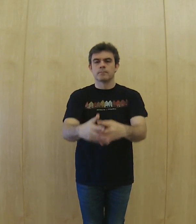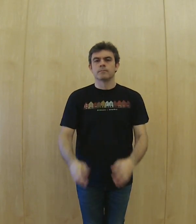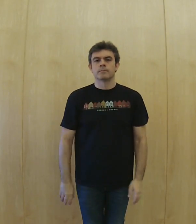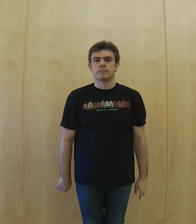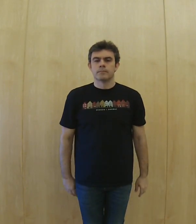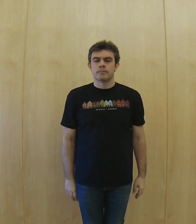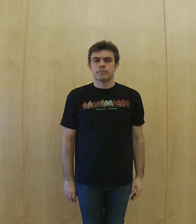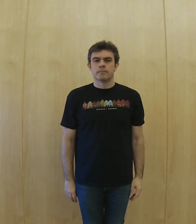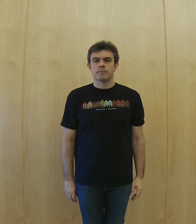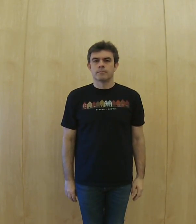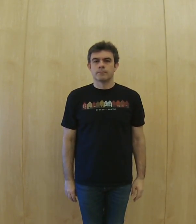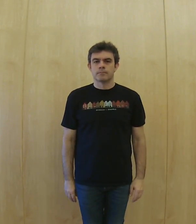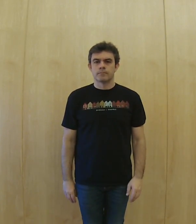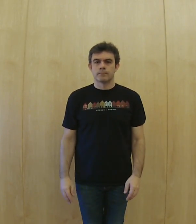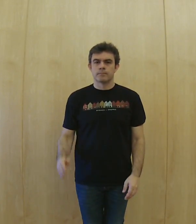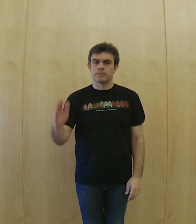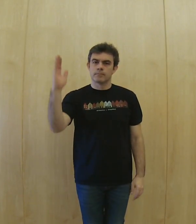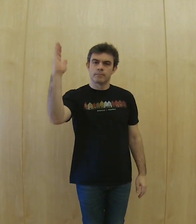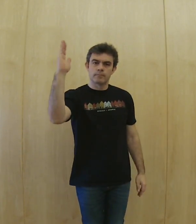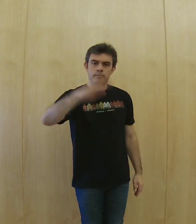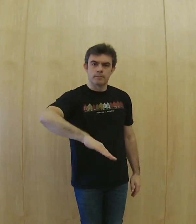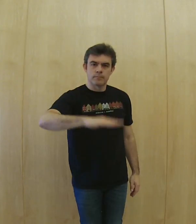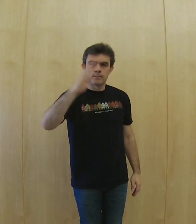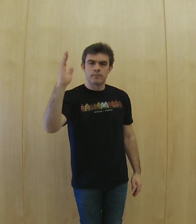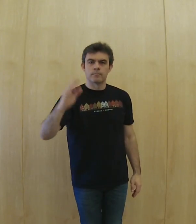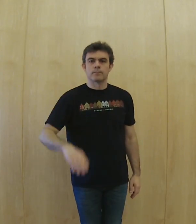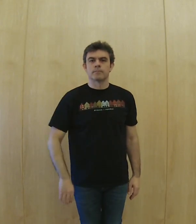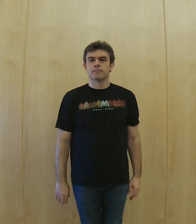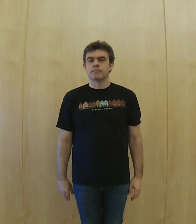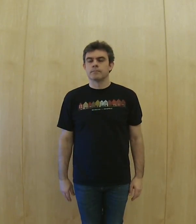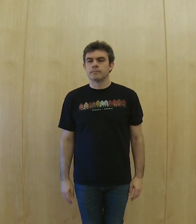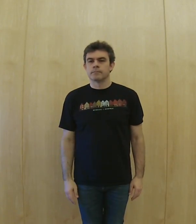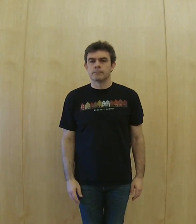pegar, andar,